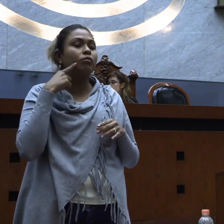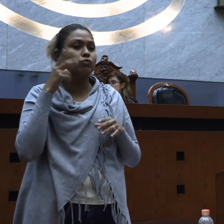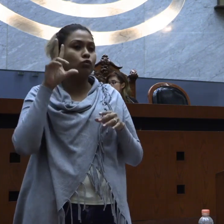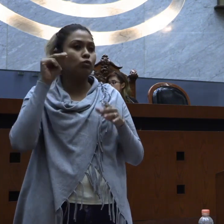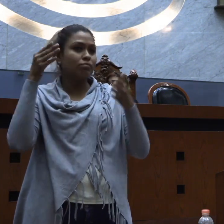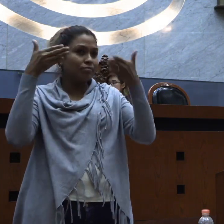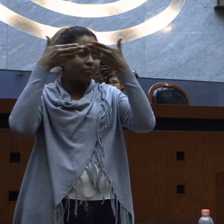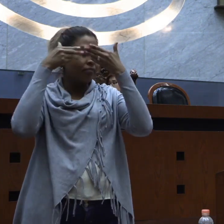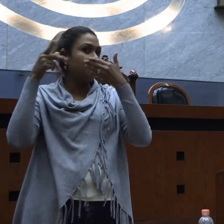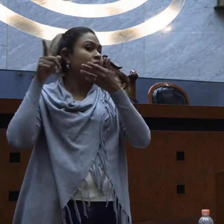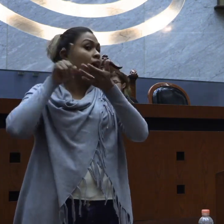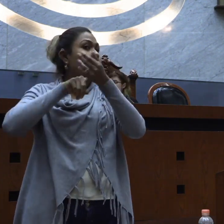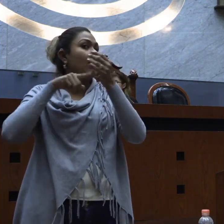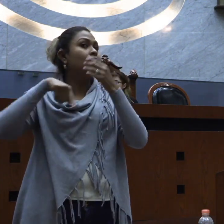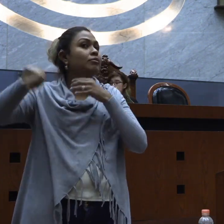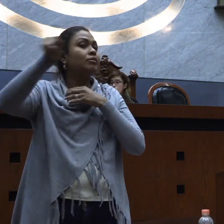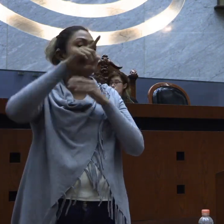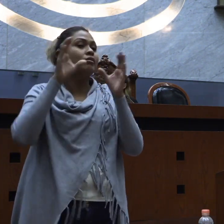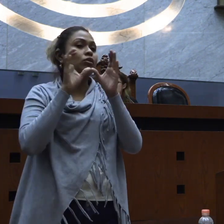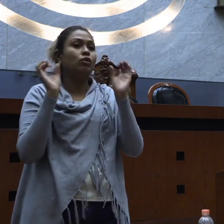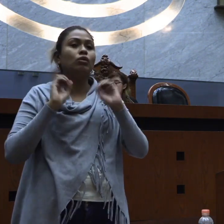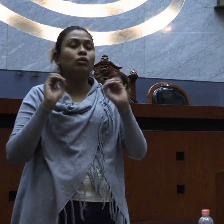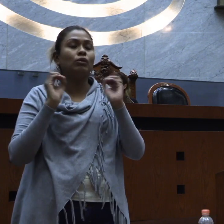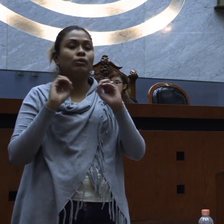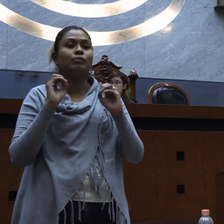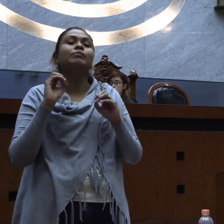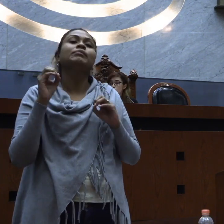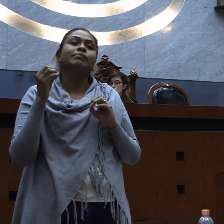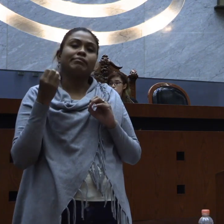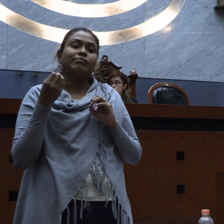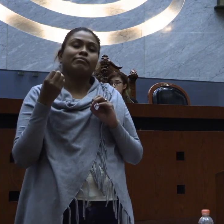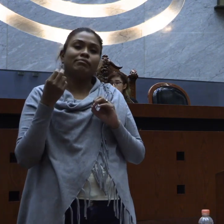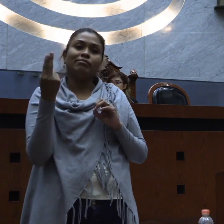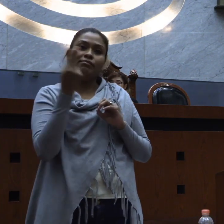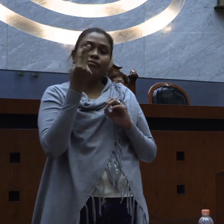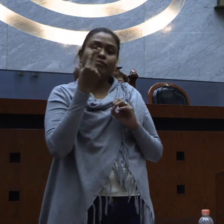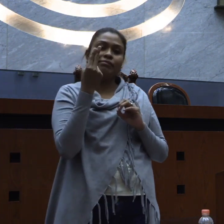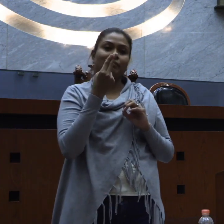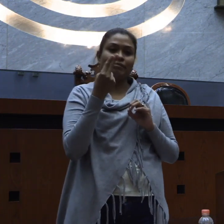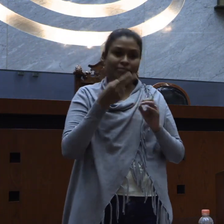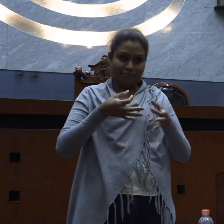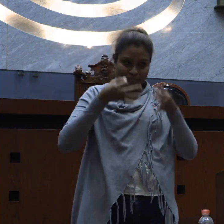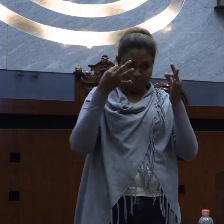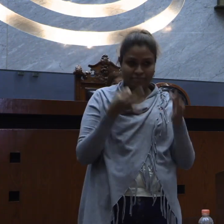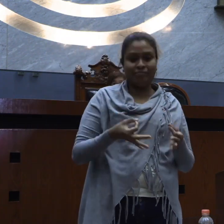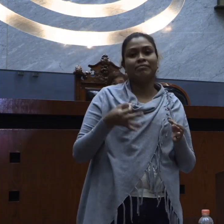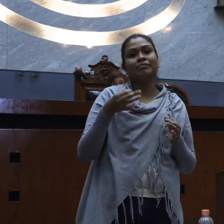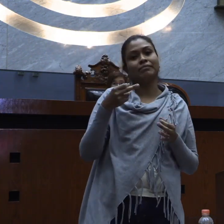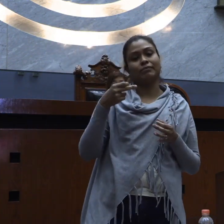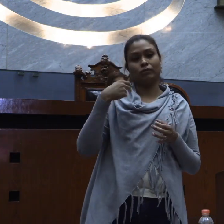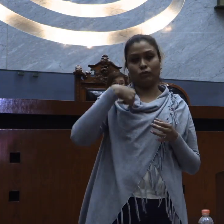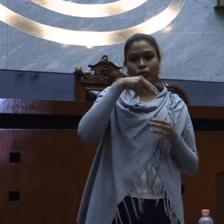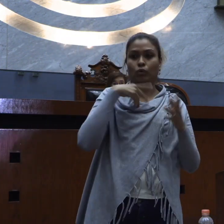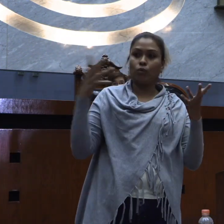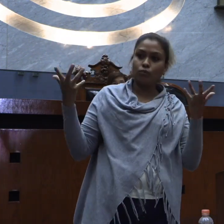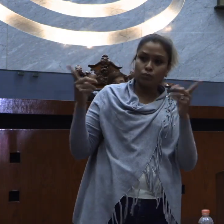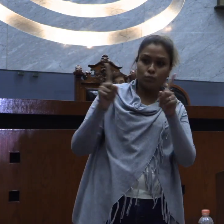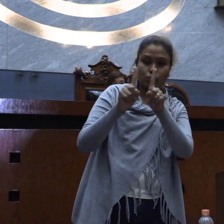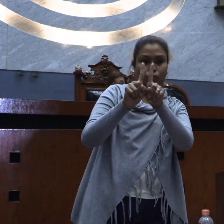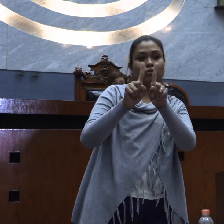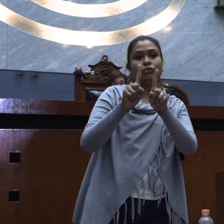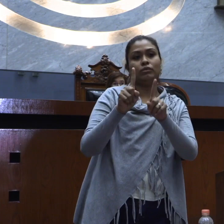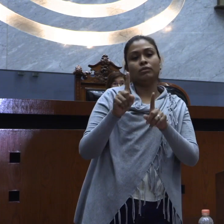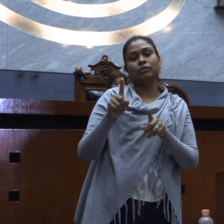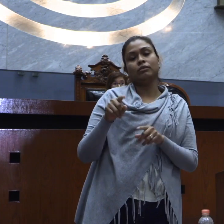nuestro español es muy, no es claro, entonces sí necesitamos, necesitamos